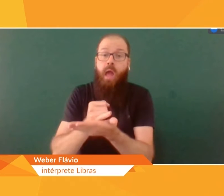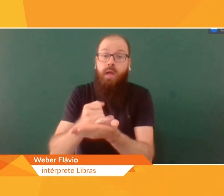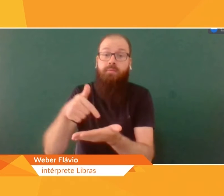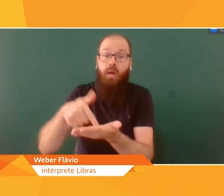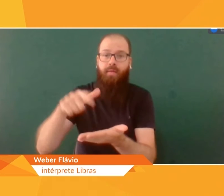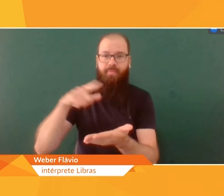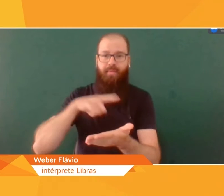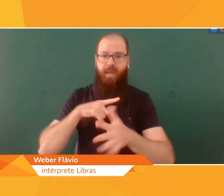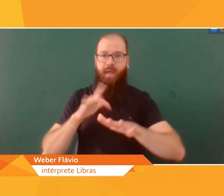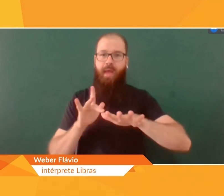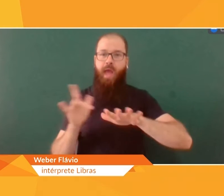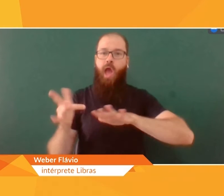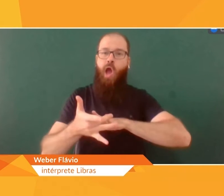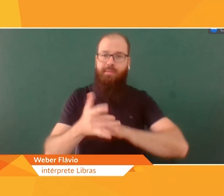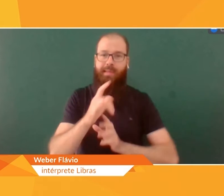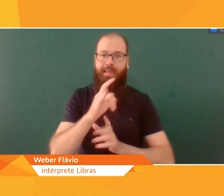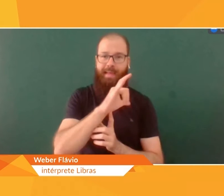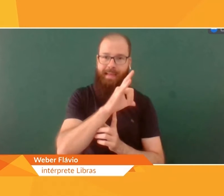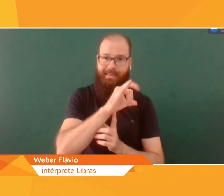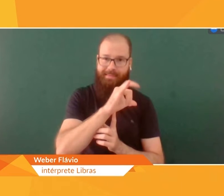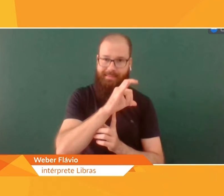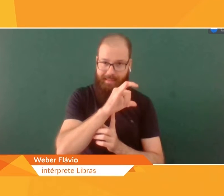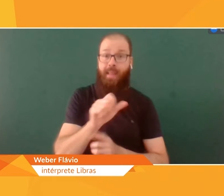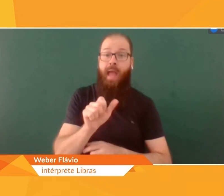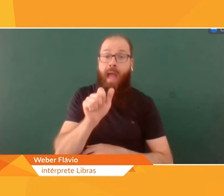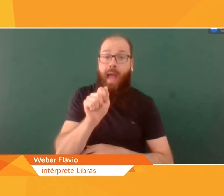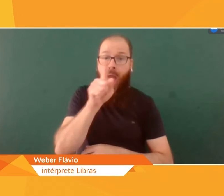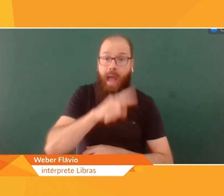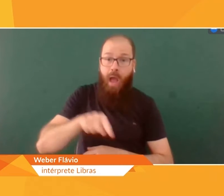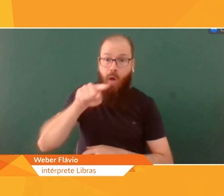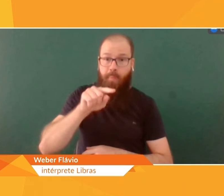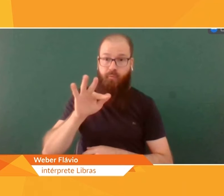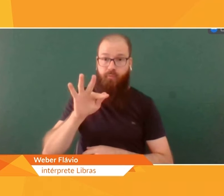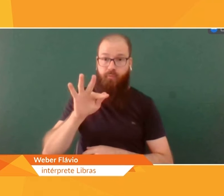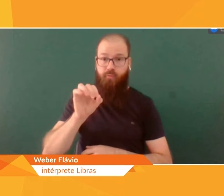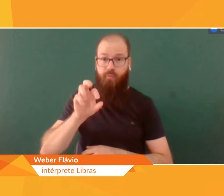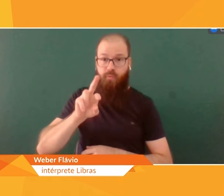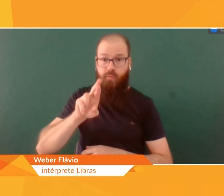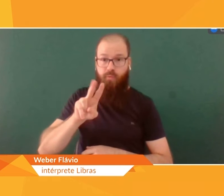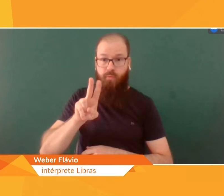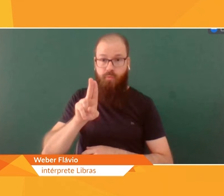Bilingue. No Instagram é arroba fórum bilíngue go.